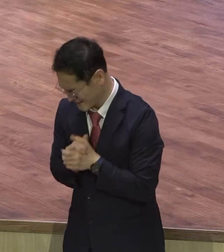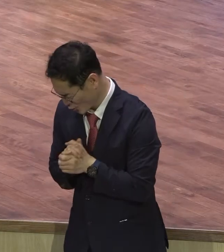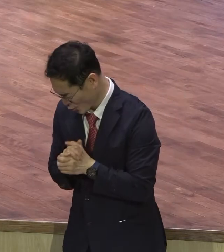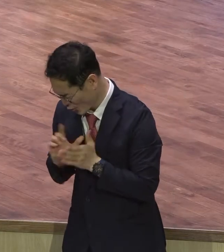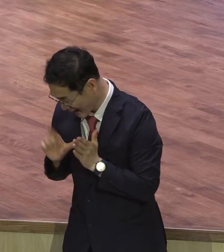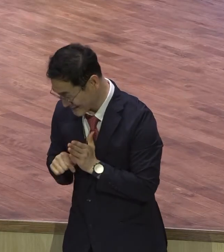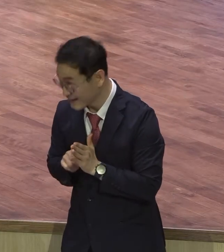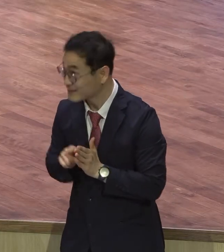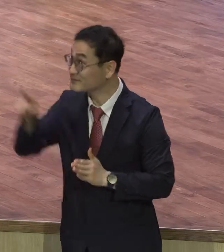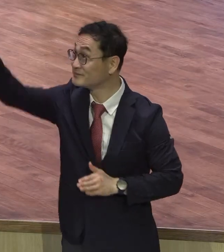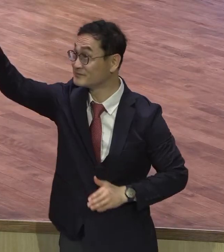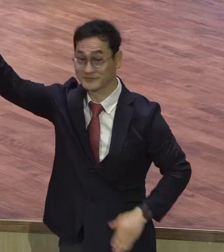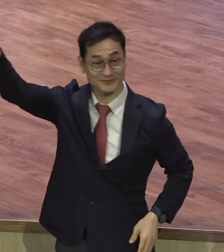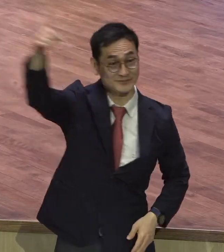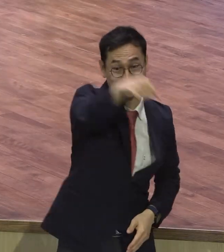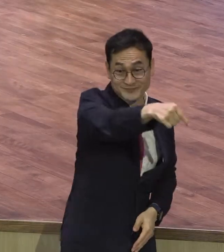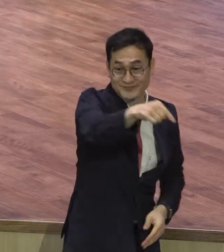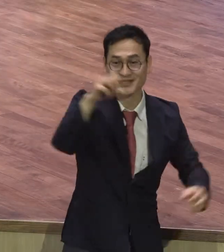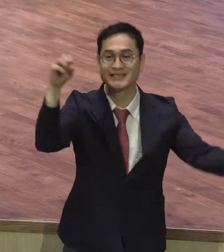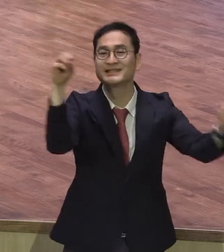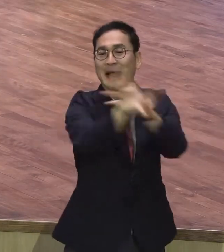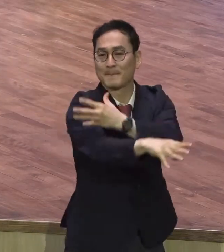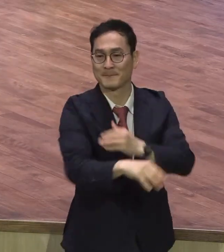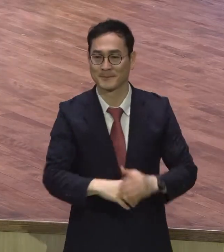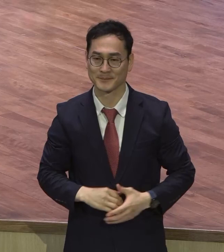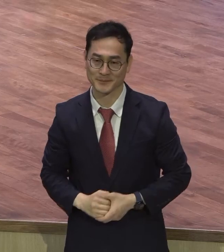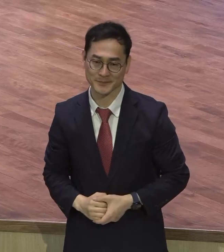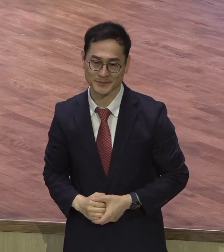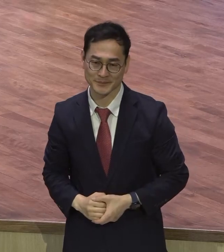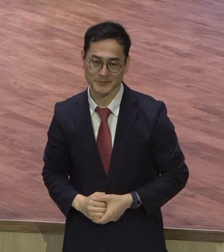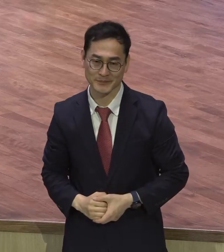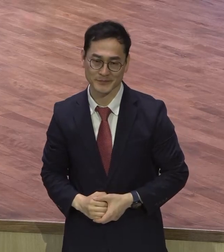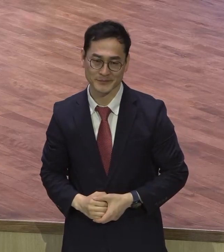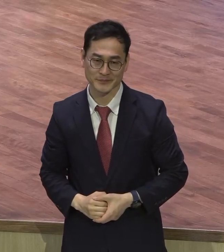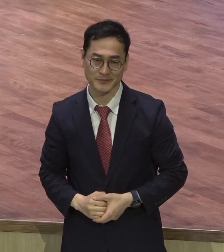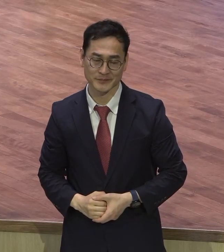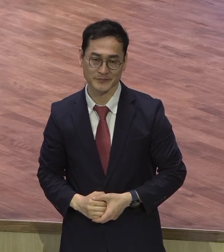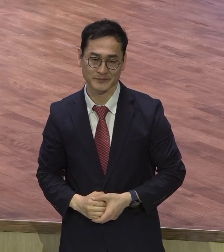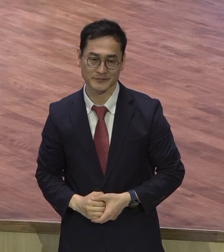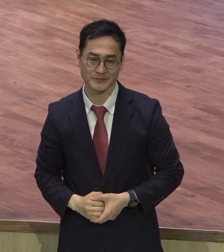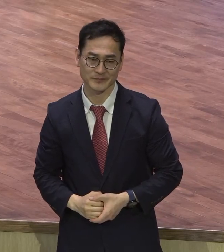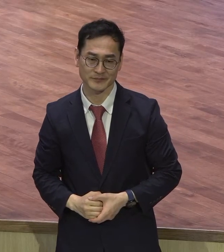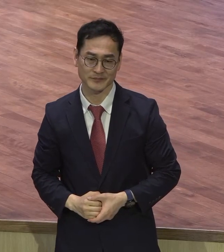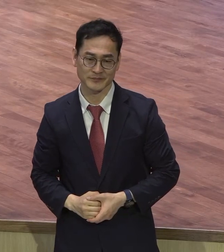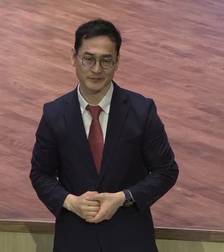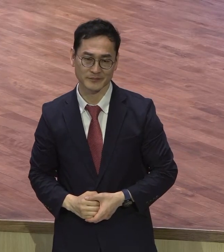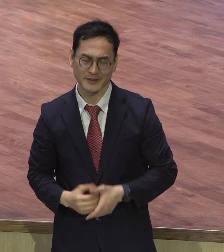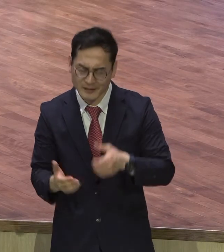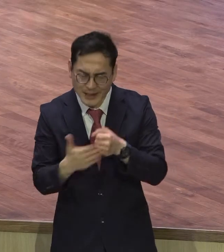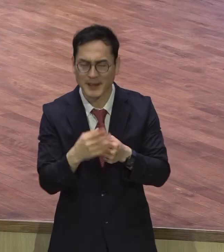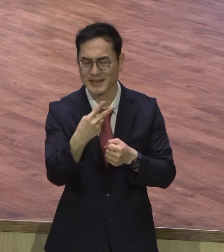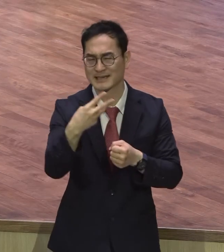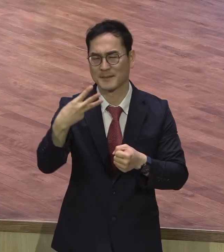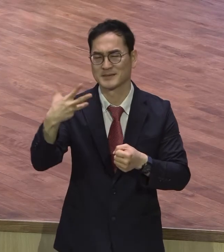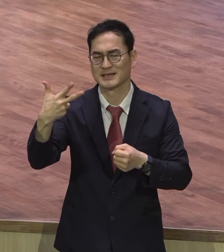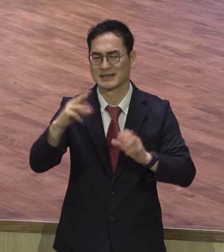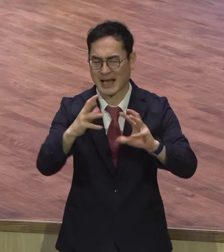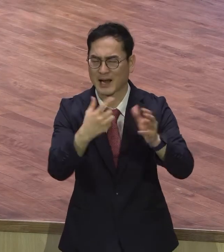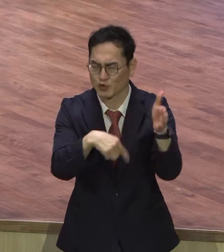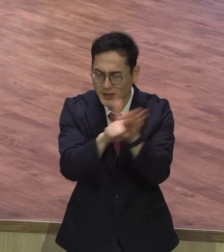초월해서 응답된 줄 믿으시 바랍니다. 그래서 기도하는 거에요. 2, 3, 7, 달을 위해서 2만 사툰 종족을 위해서 매일 기도하는 겁니다. 겁니다. 알지도 알지도 못 못